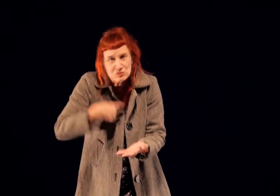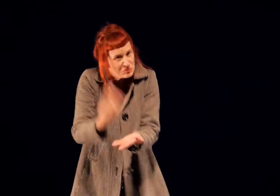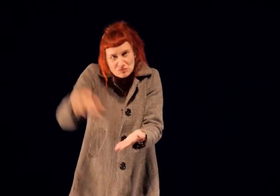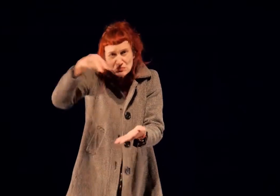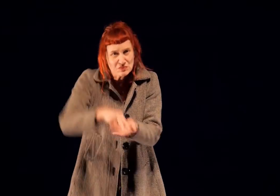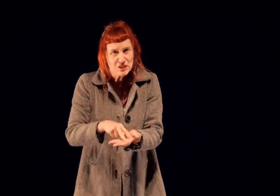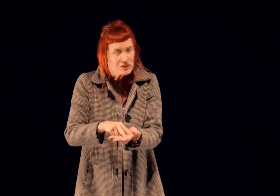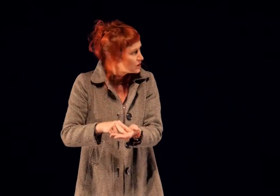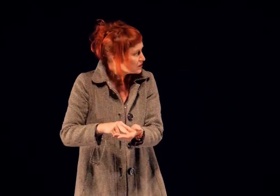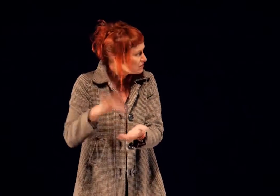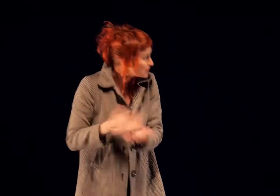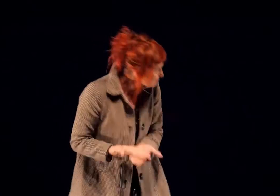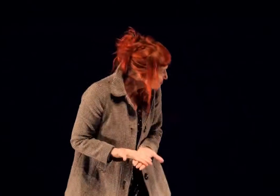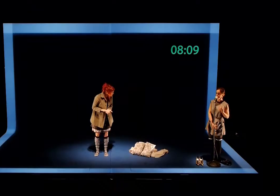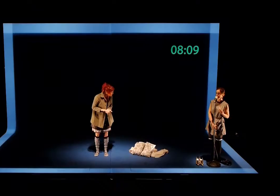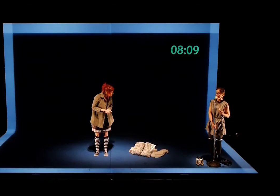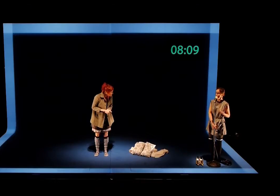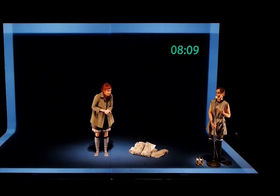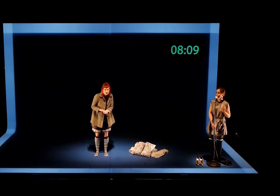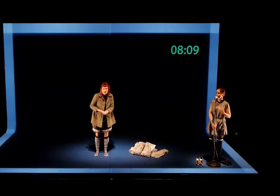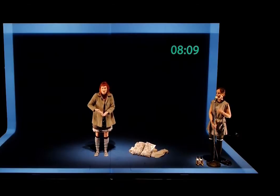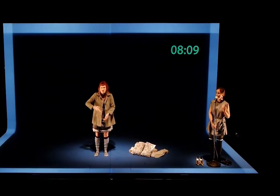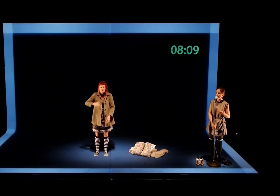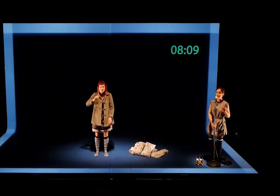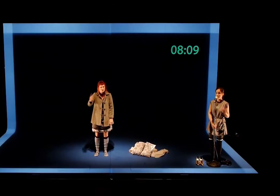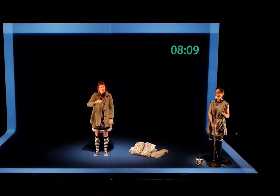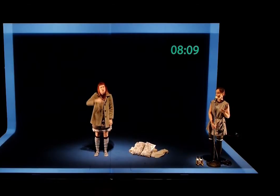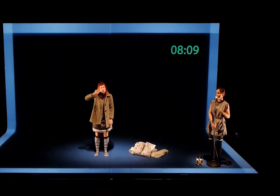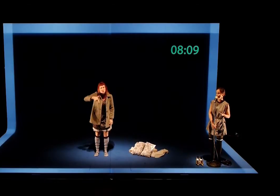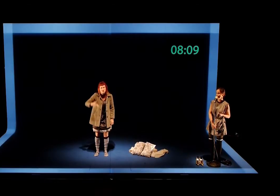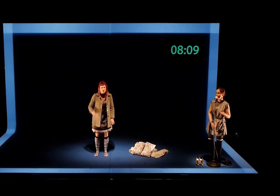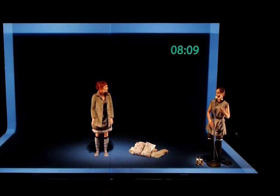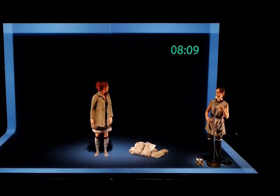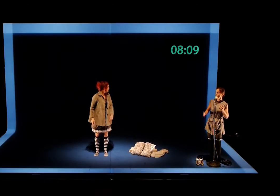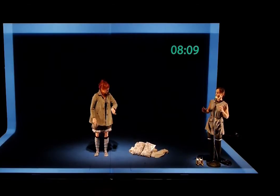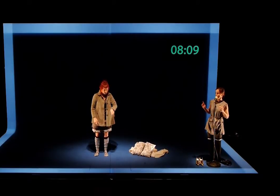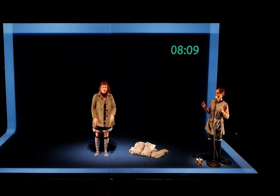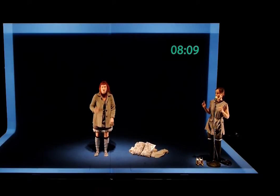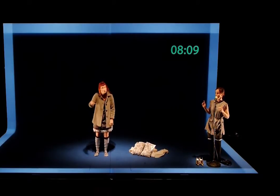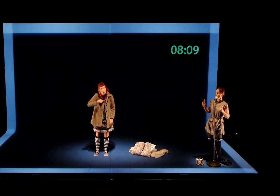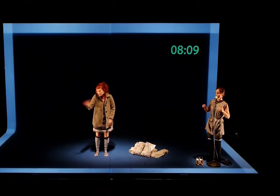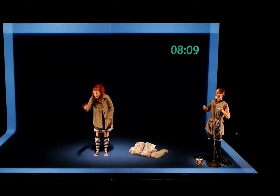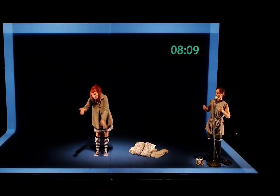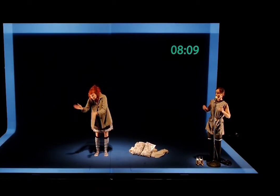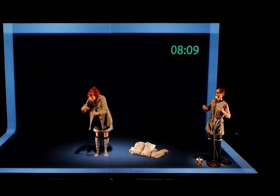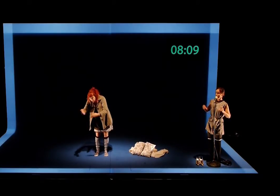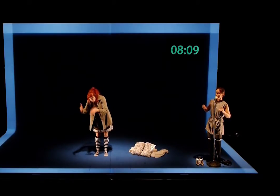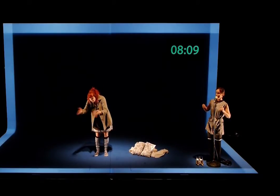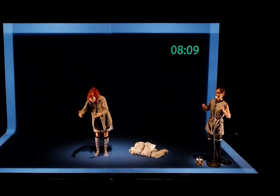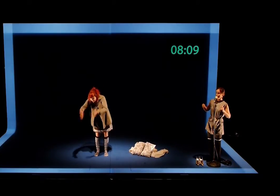Elle dit qu'elle le sait, qu'il faut qu'elle se réveille. Oui, j'ai traduit. Il faut qu se réveille, qu faut qu se lève, qu faut qu'elle se motive. Regarde l'heure. Elle dit, il